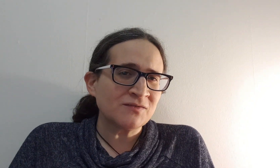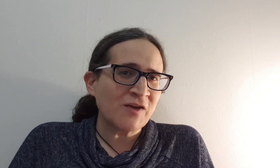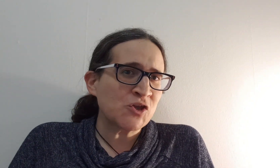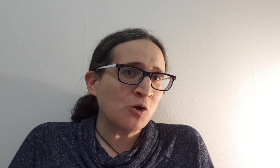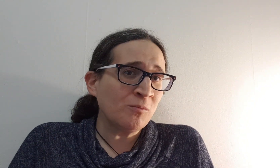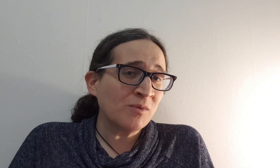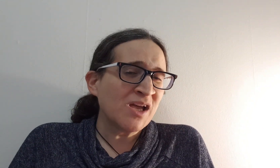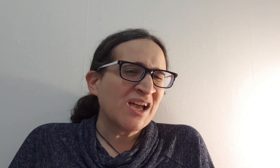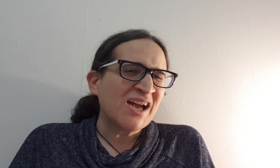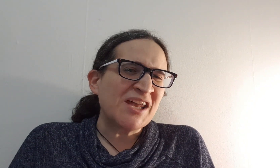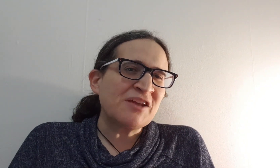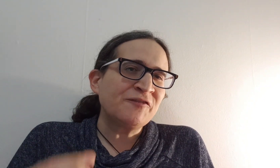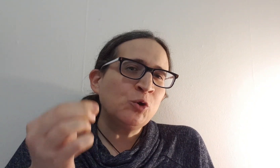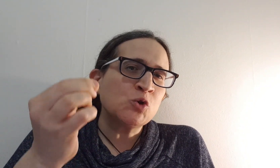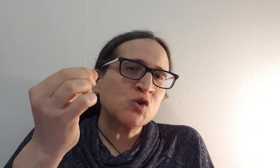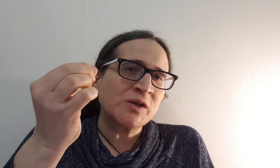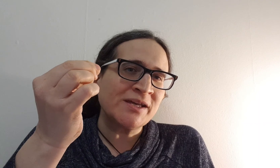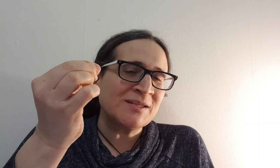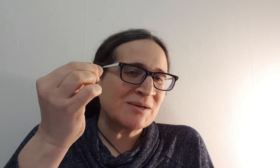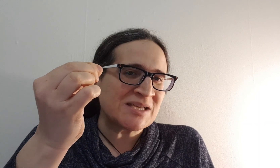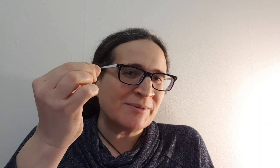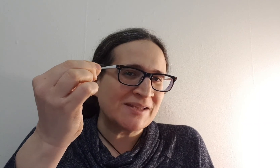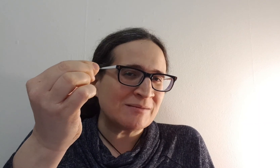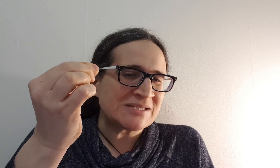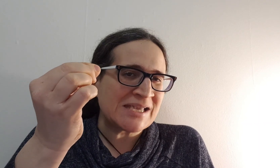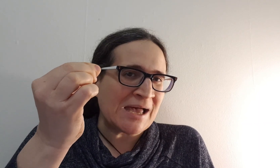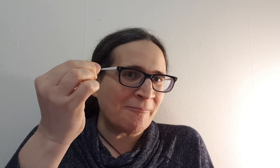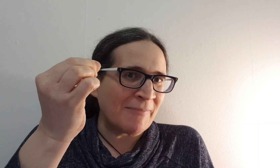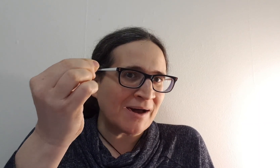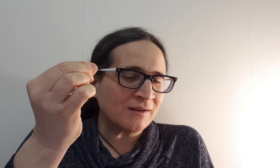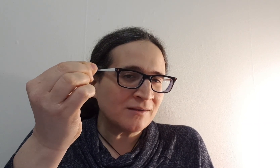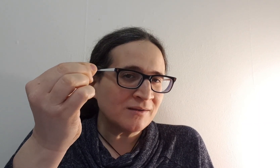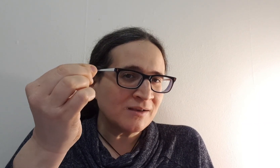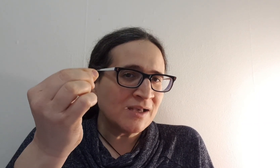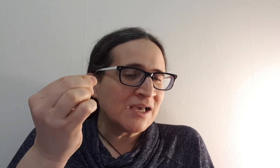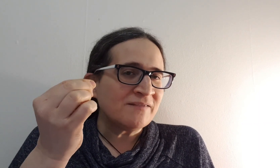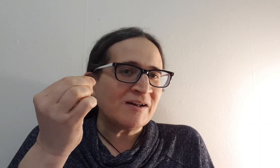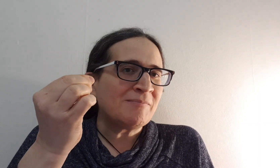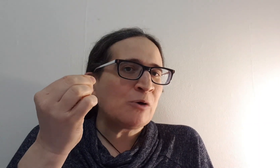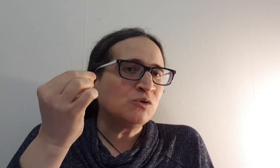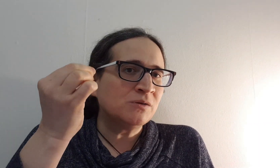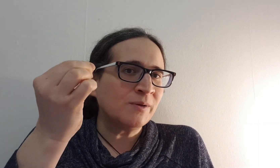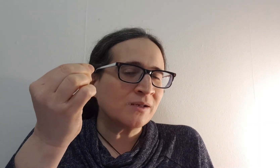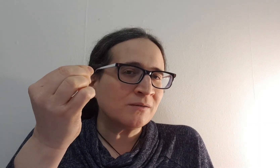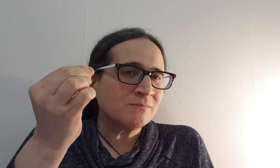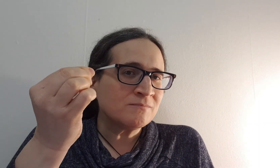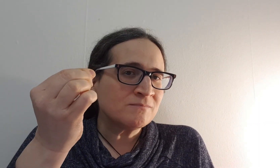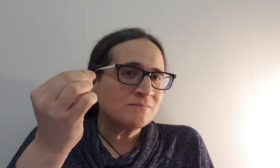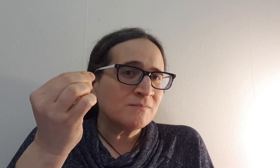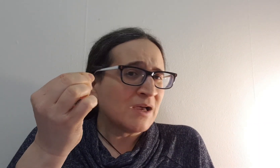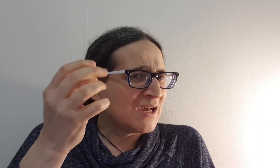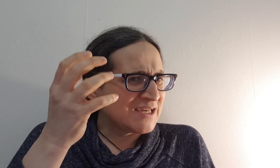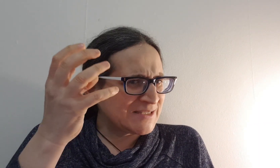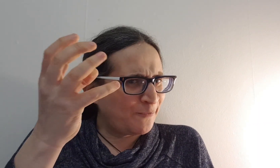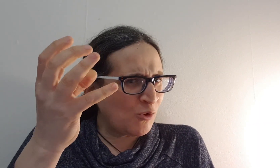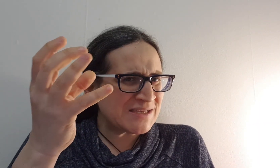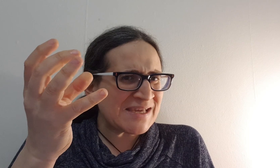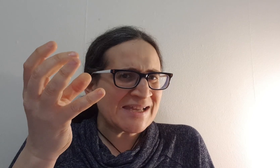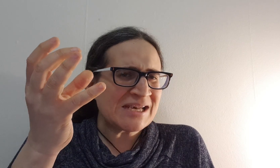והיום אני אפילו לא זוכר את מה שהבן אדם הזה אמר ועל מה הוא דיבר הסיפור הזה היה